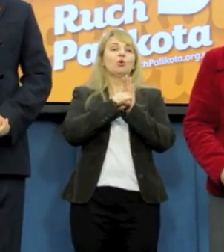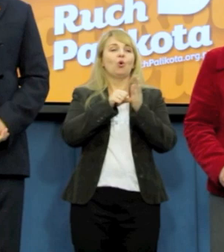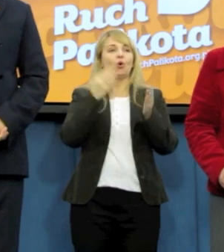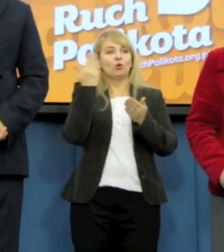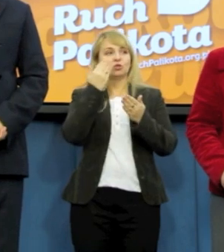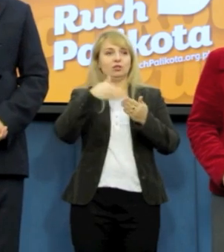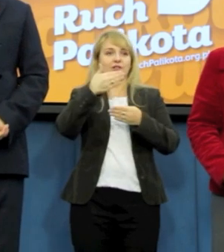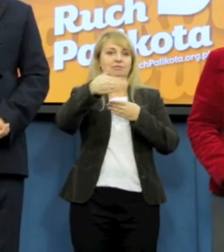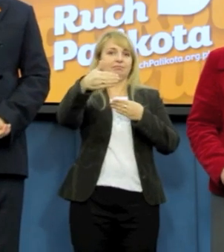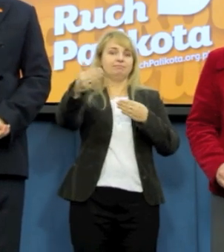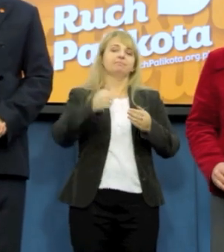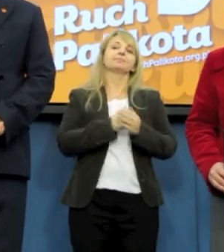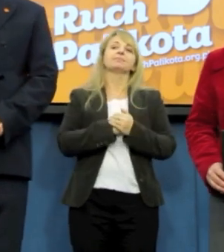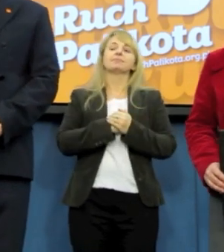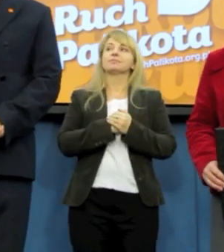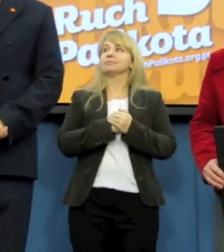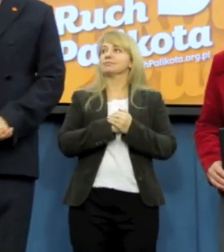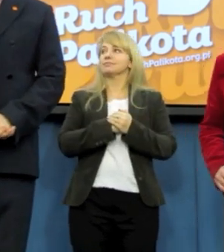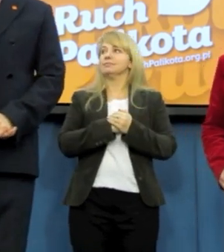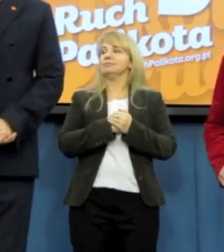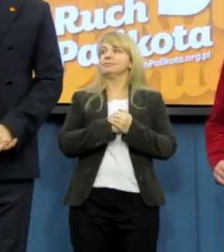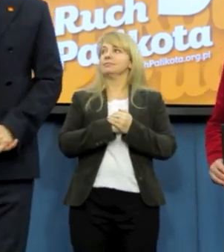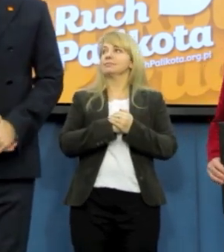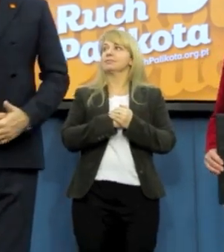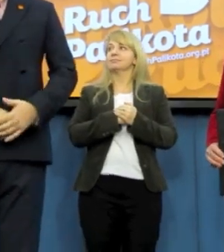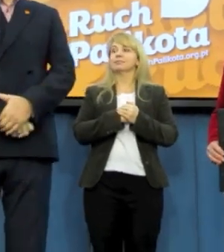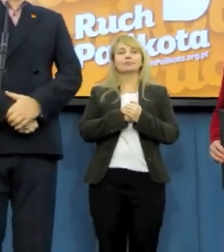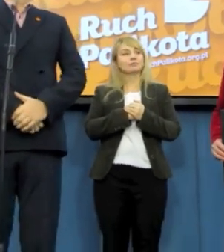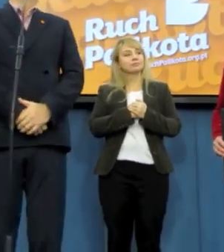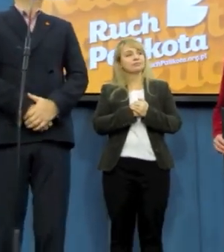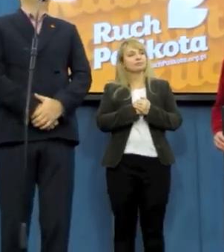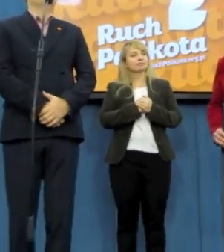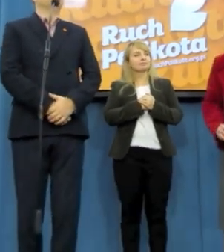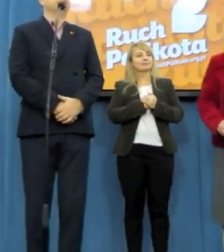pytania, to bardzo proszę. Jeśli nie, to proszę bardzo.